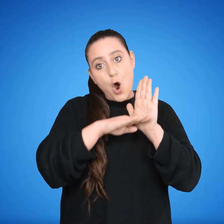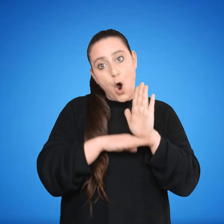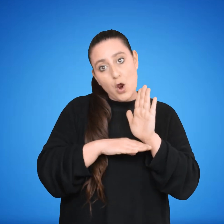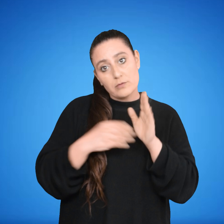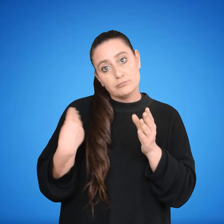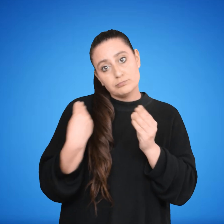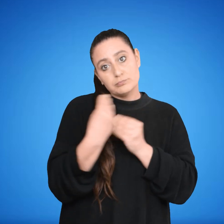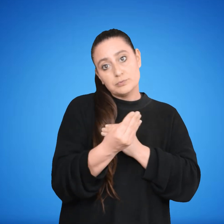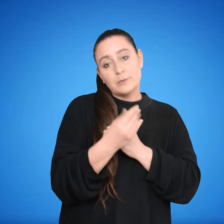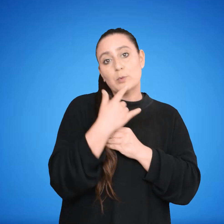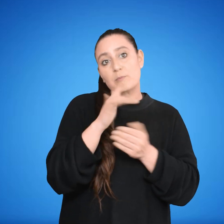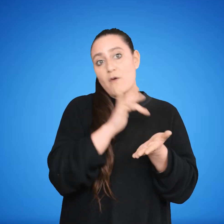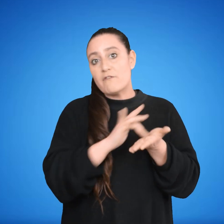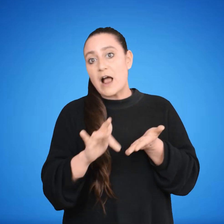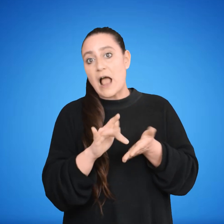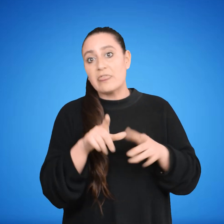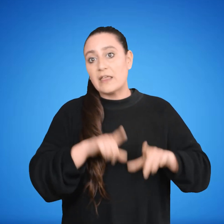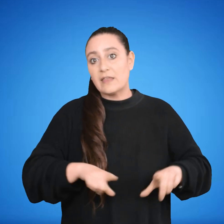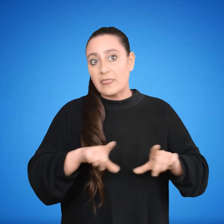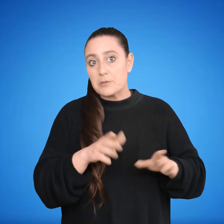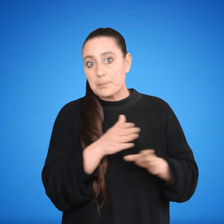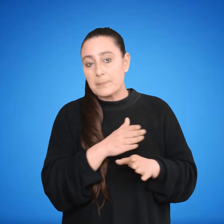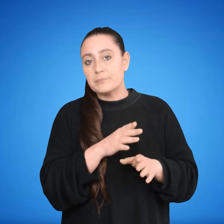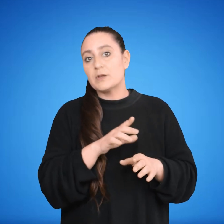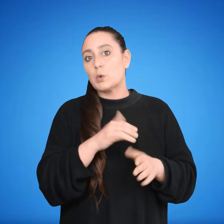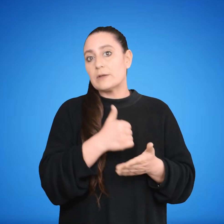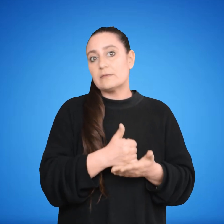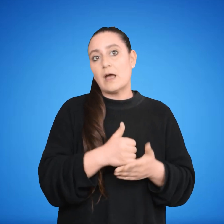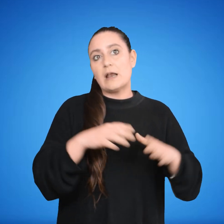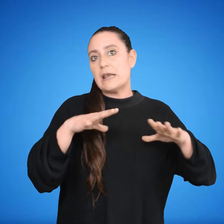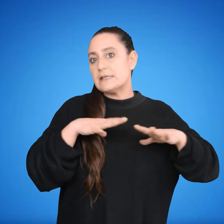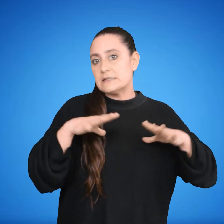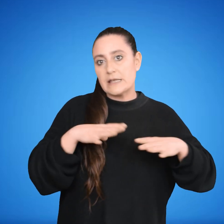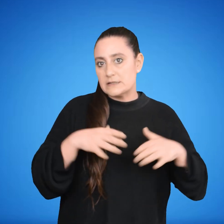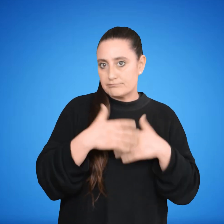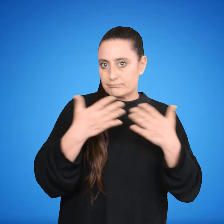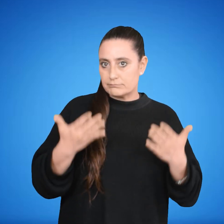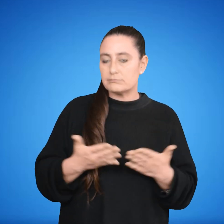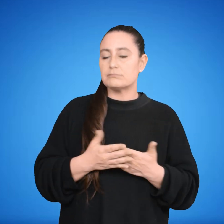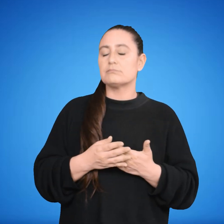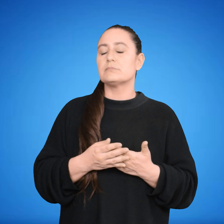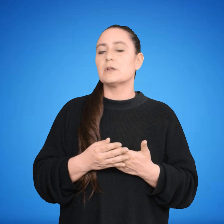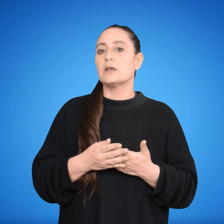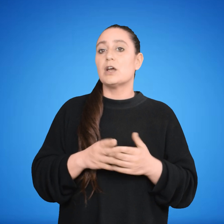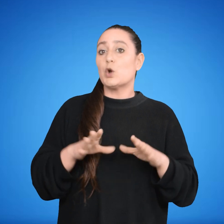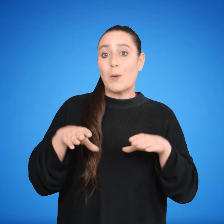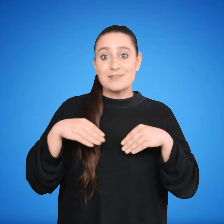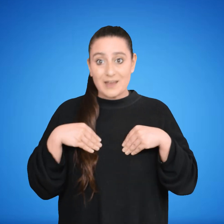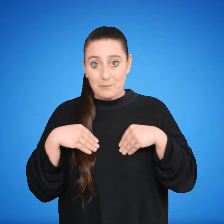funciones en caso de vacancia del cargo, impedimento temporal o licencia del titular. La no aceptación del cargo